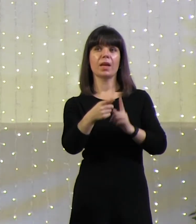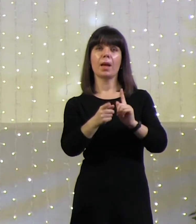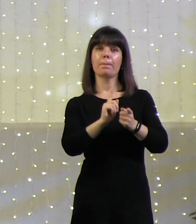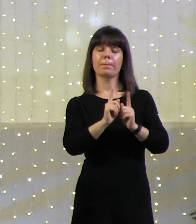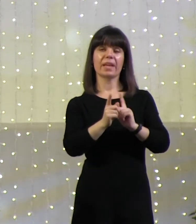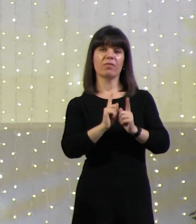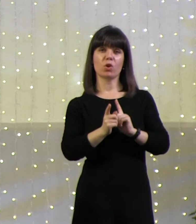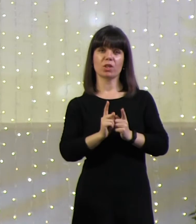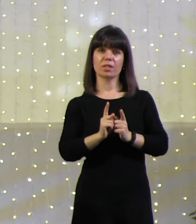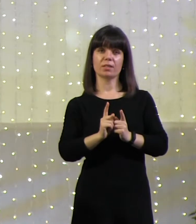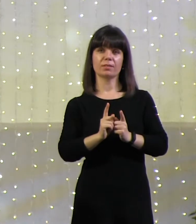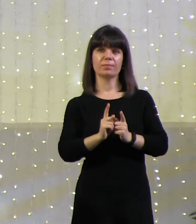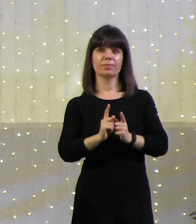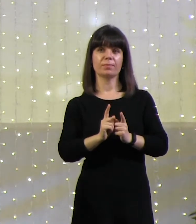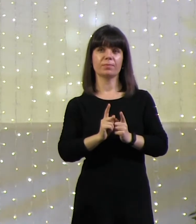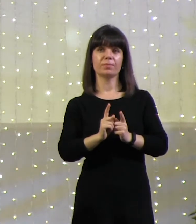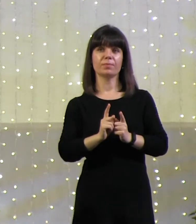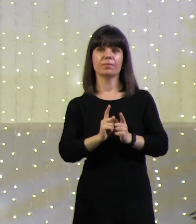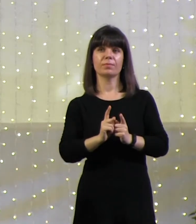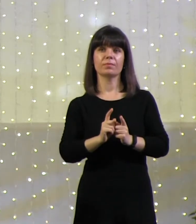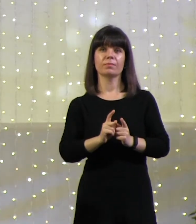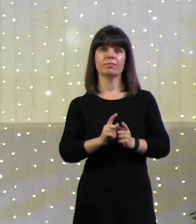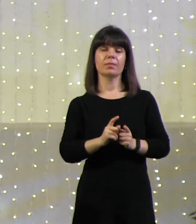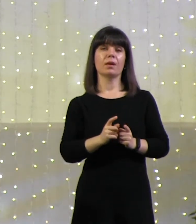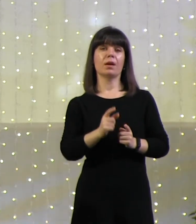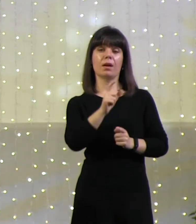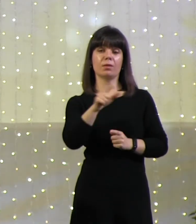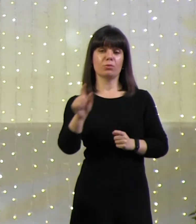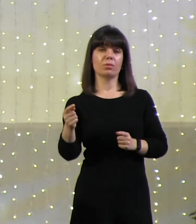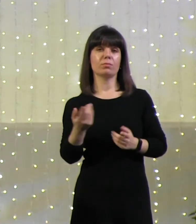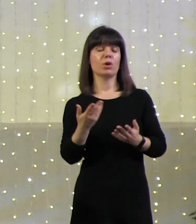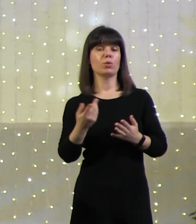переводить его, потому что люди не слышат.